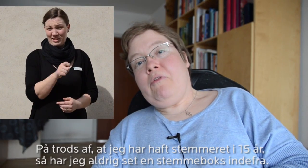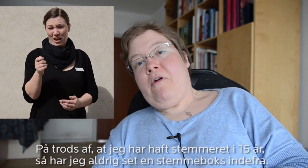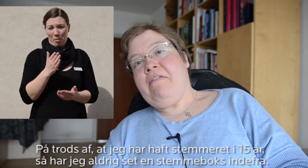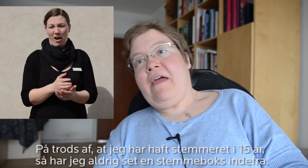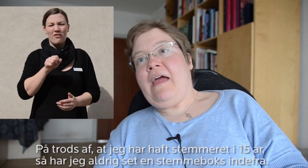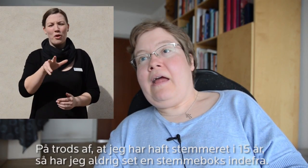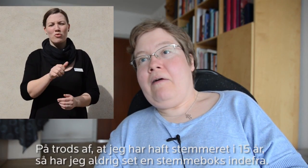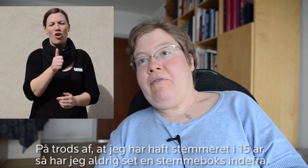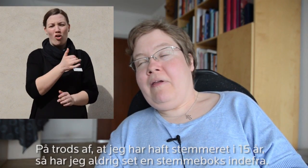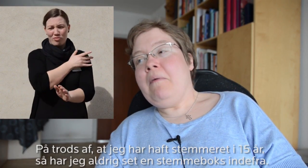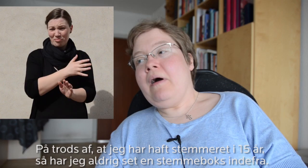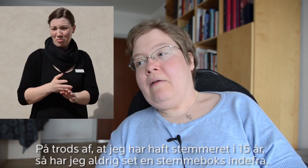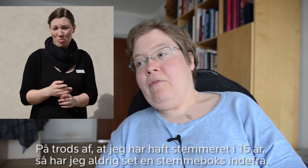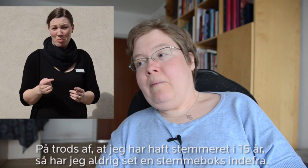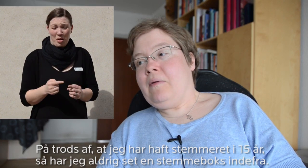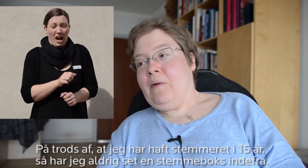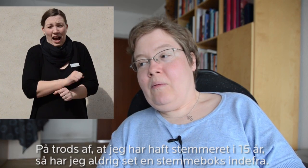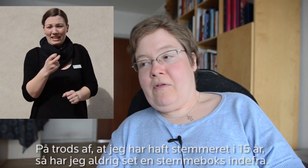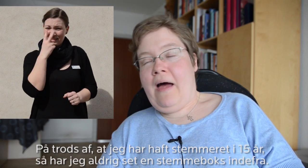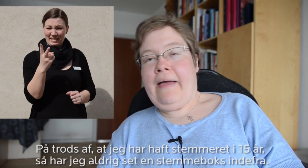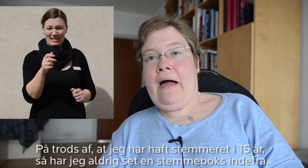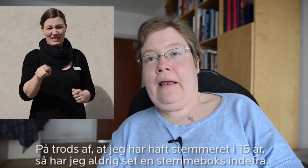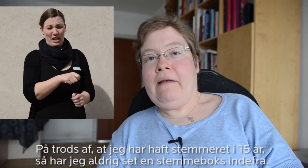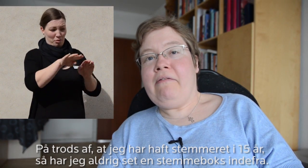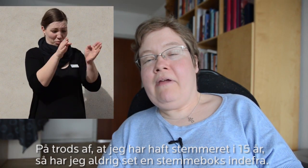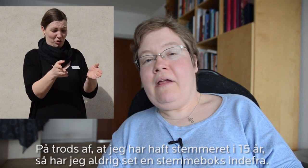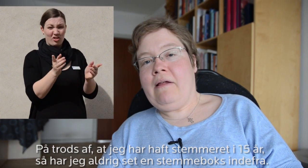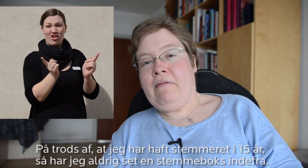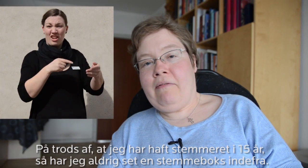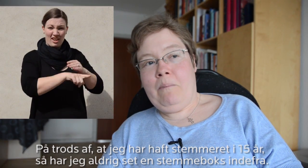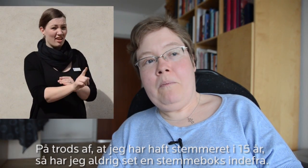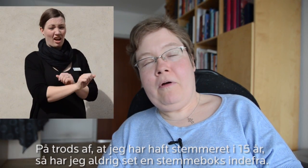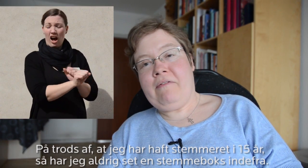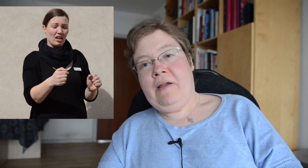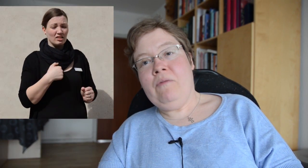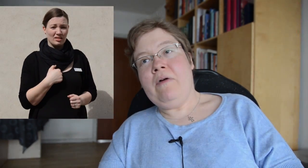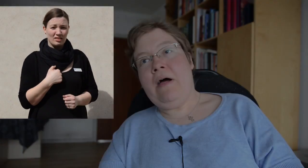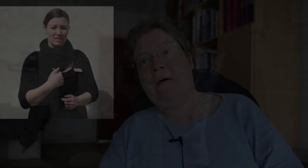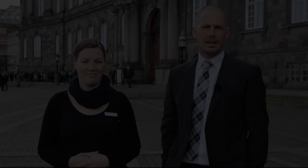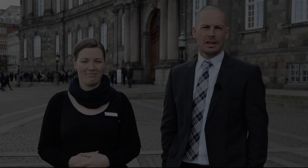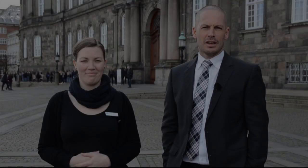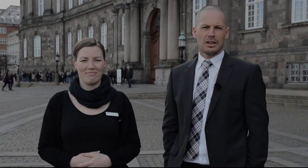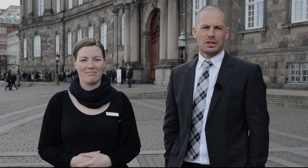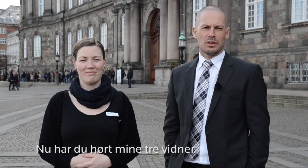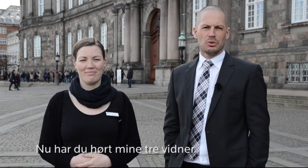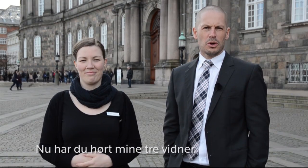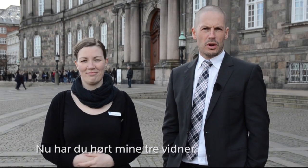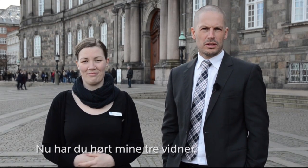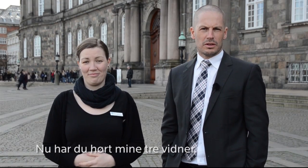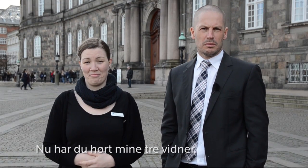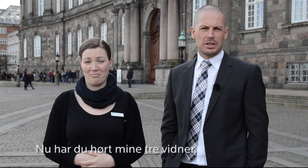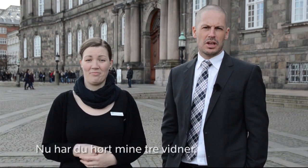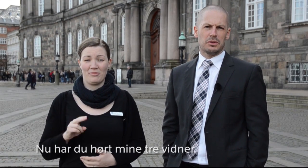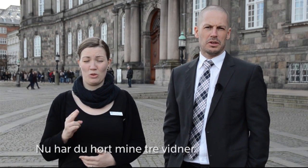På trods af, at jeg har haft stemmeret i 15 år, så har jeg aldrig set en stemmeboks indenfra. Nu